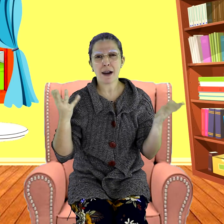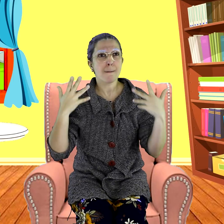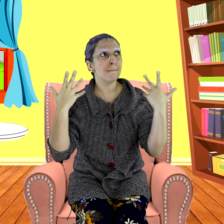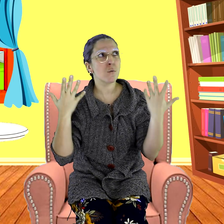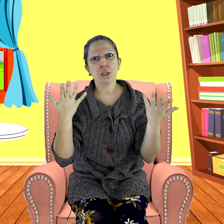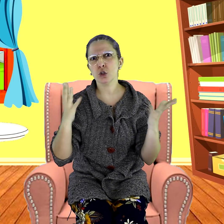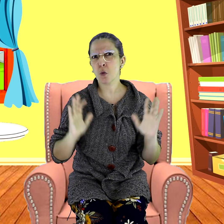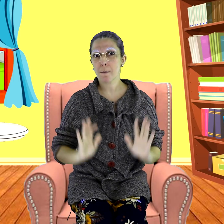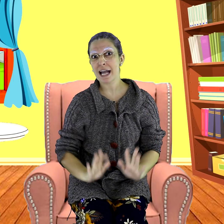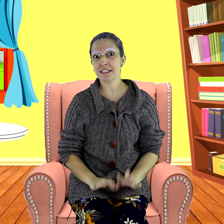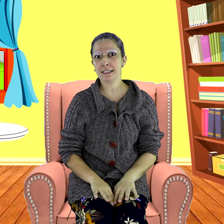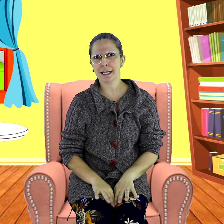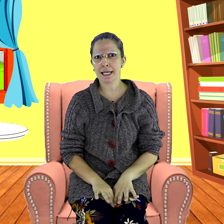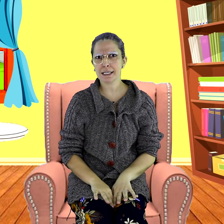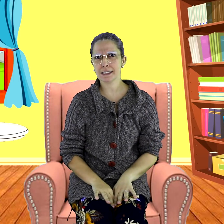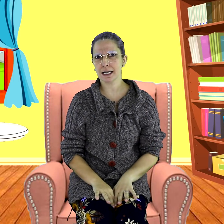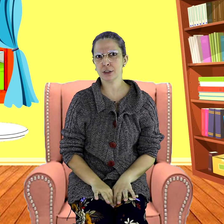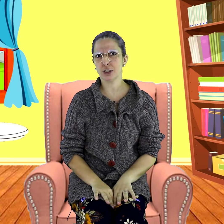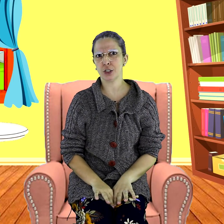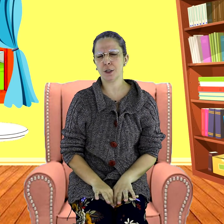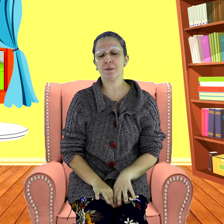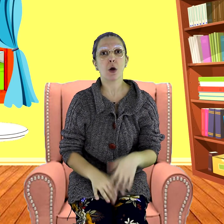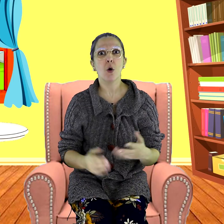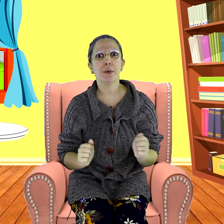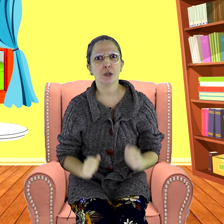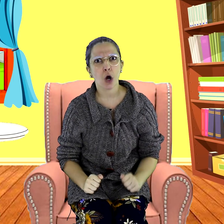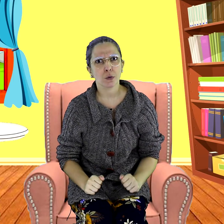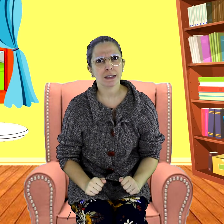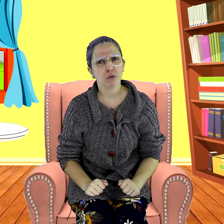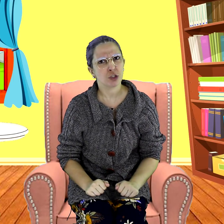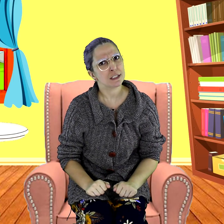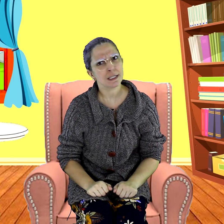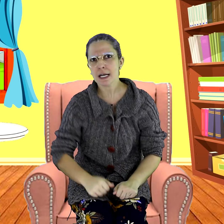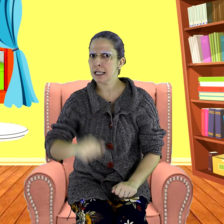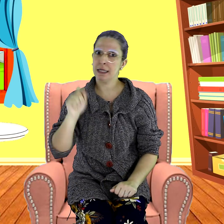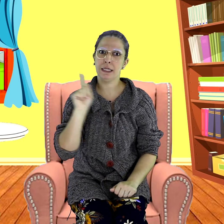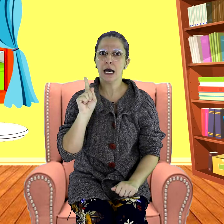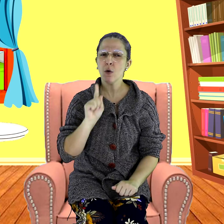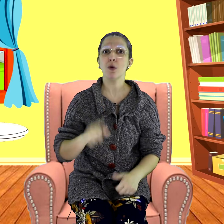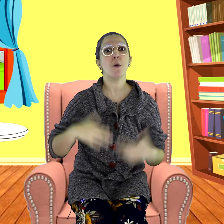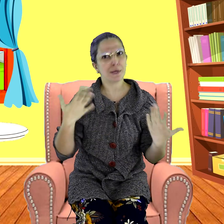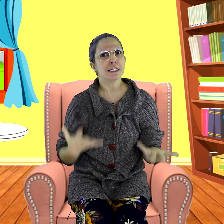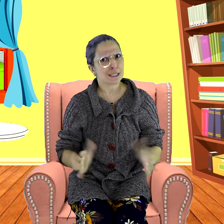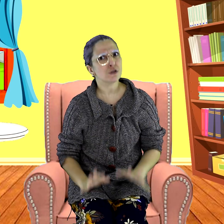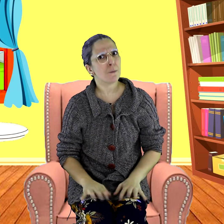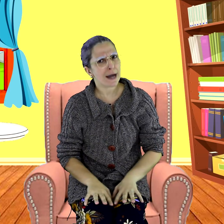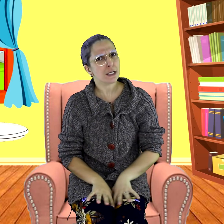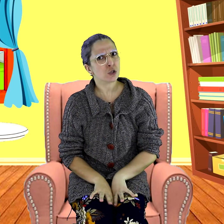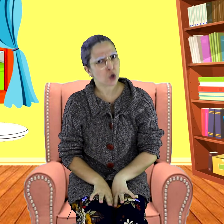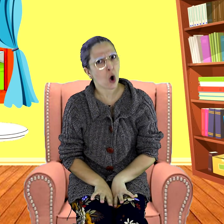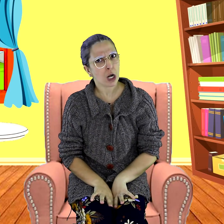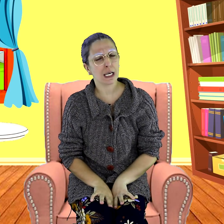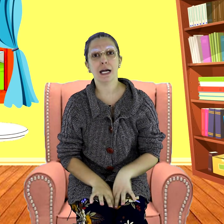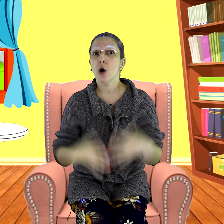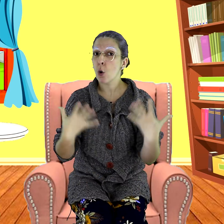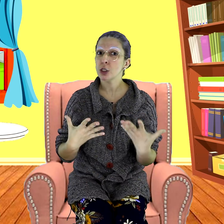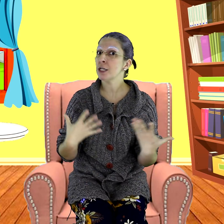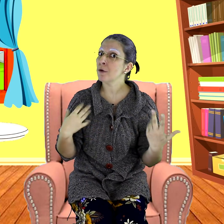muito mais interessante. O Pinóquio então disse, não, eu preciso ir para a escola. Hoje é meu